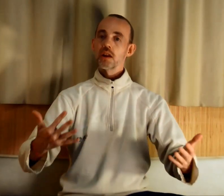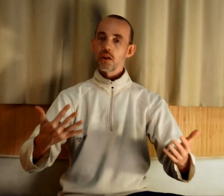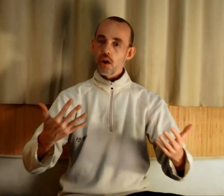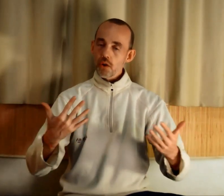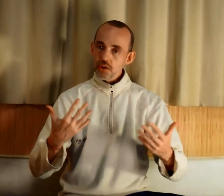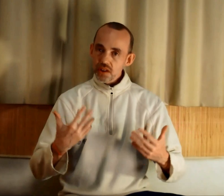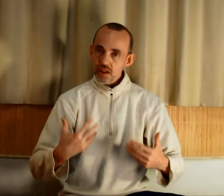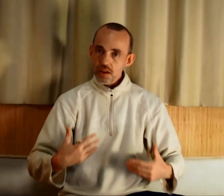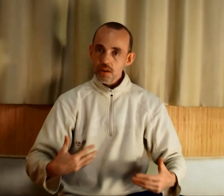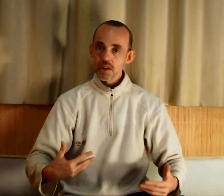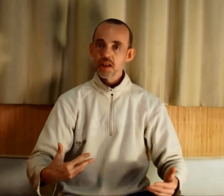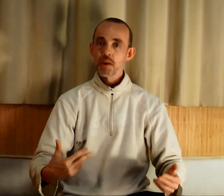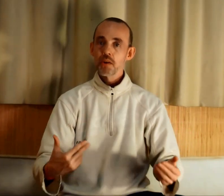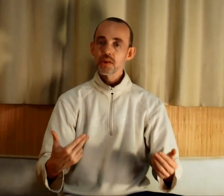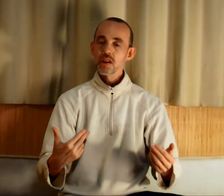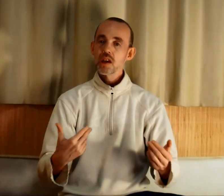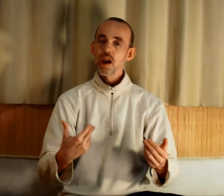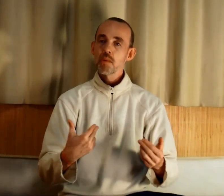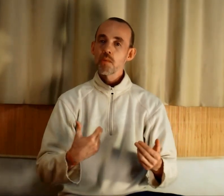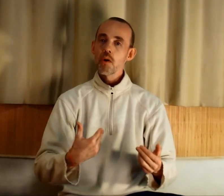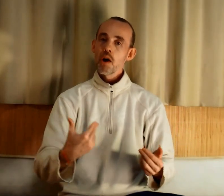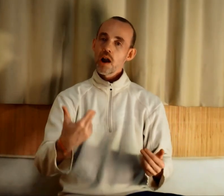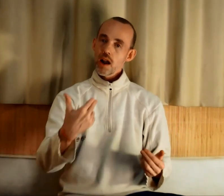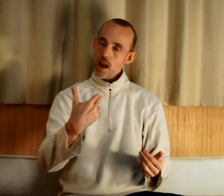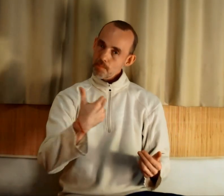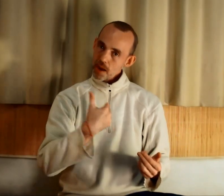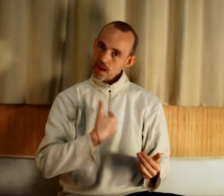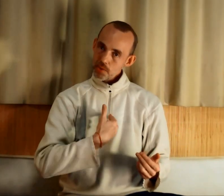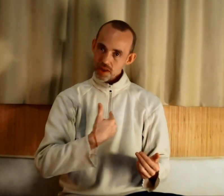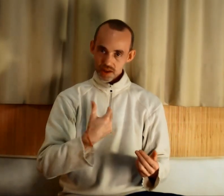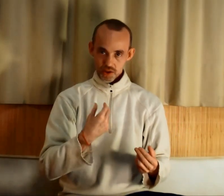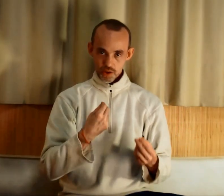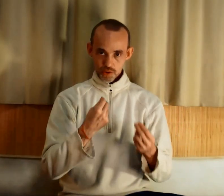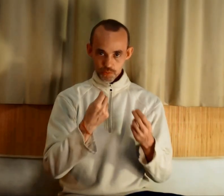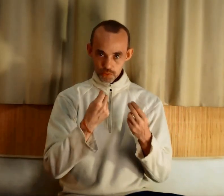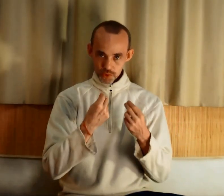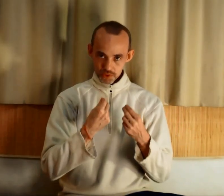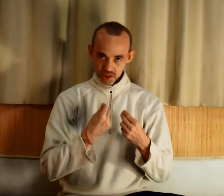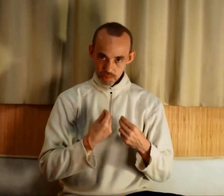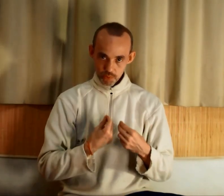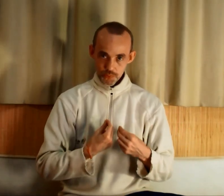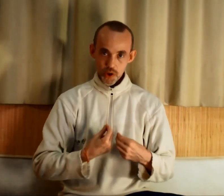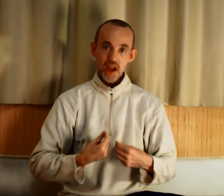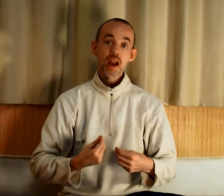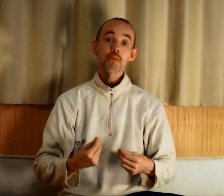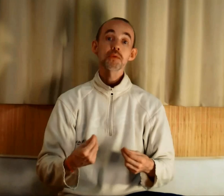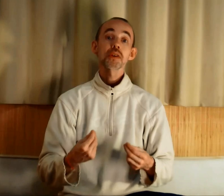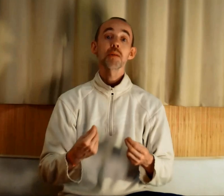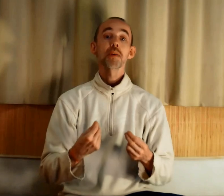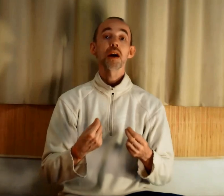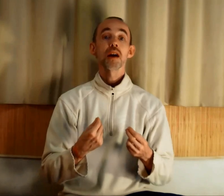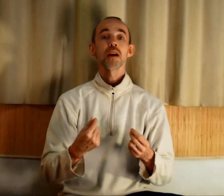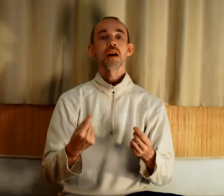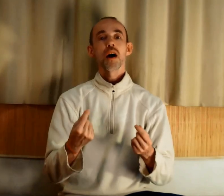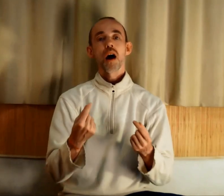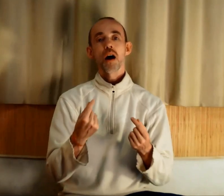grandir en expérience, et à un moment, l'appel de l'intérieur, vous le sentirez plus fort, et là, vous serez prêt à